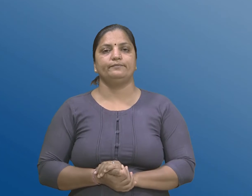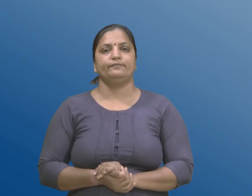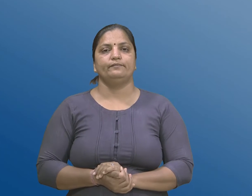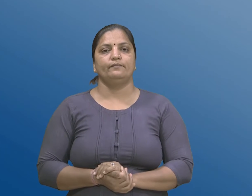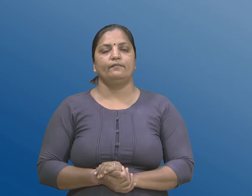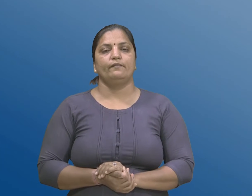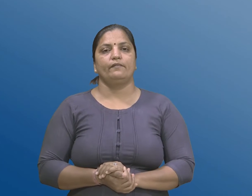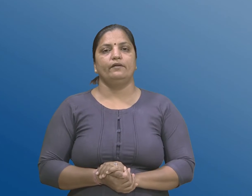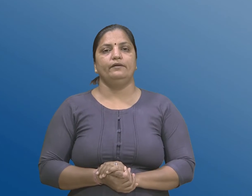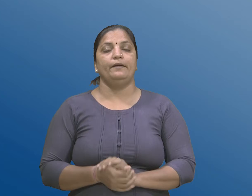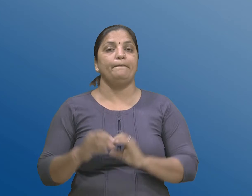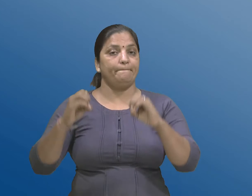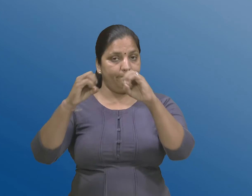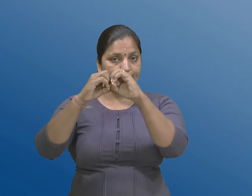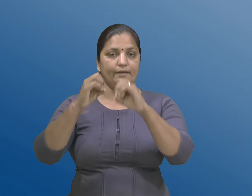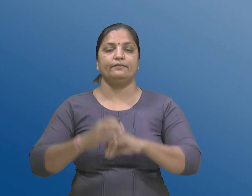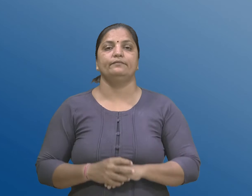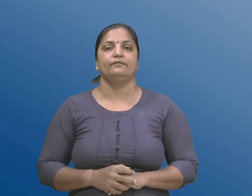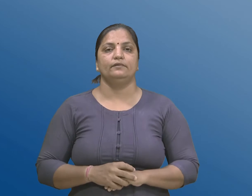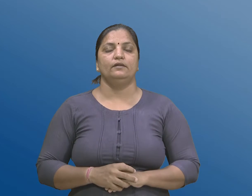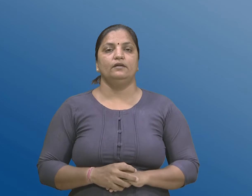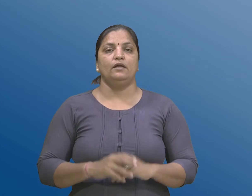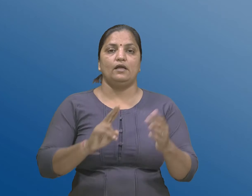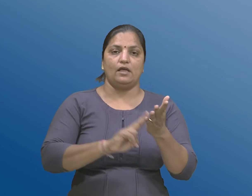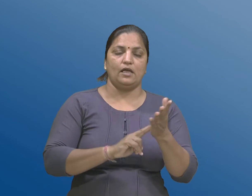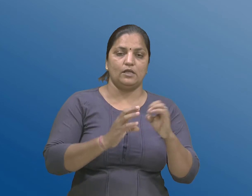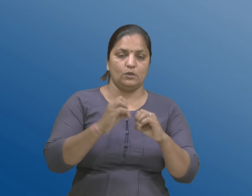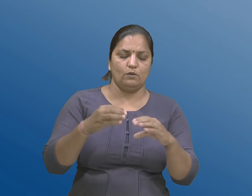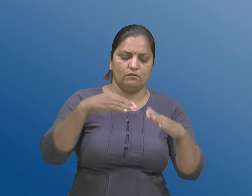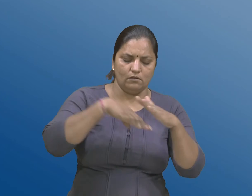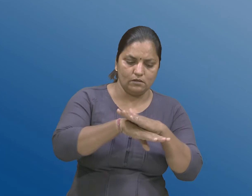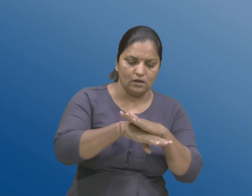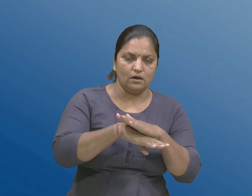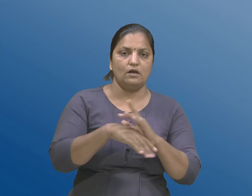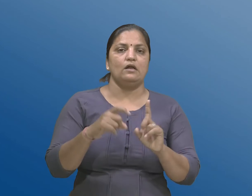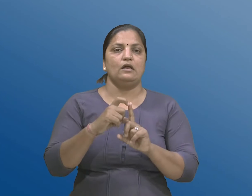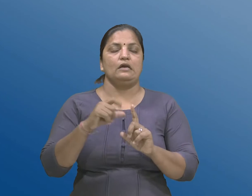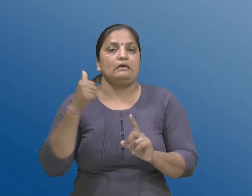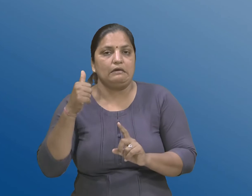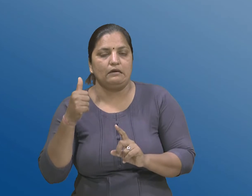बी, पेडी ना संबंध मा डिरेक्टर एटले के पेडी मा भागिदार